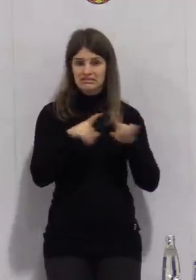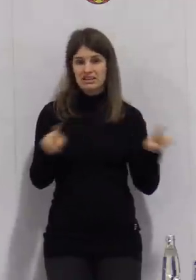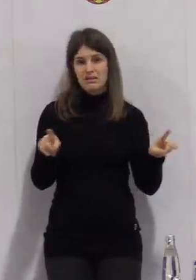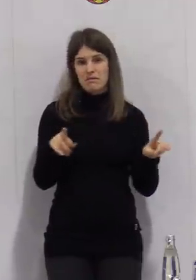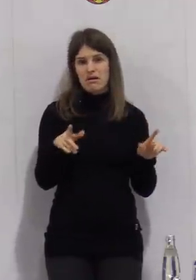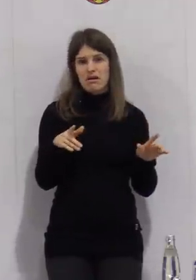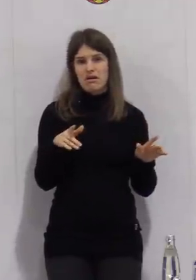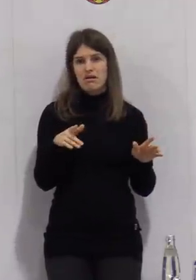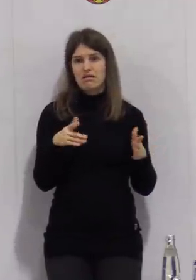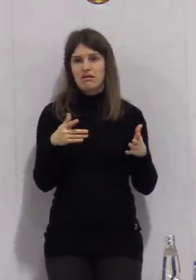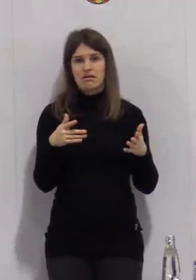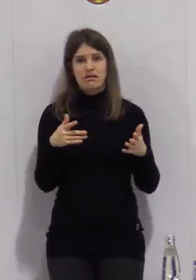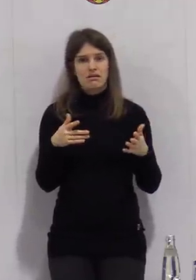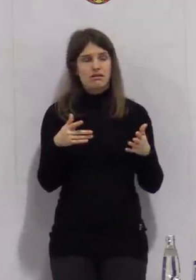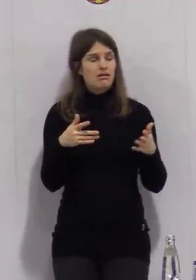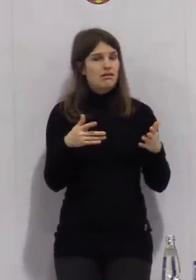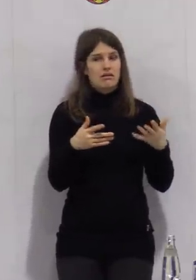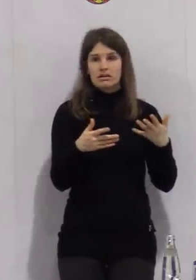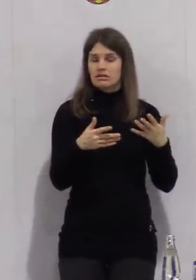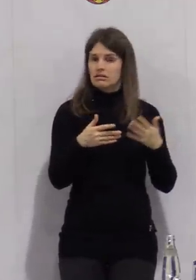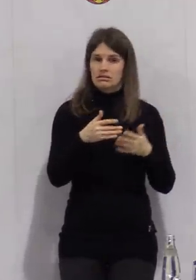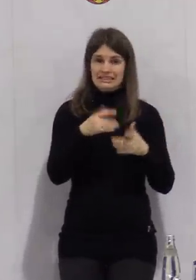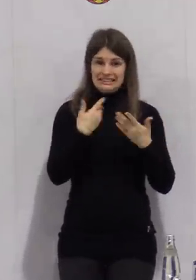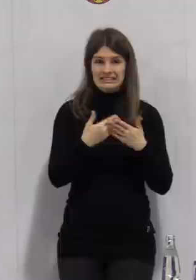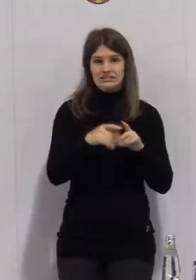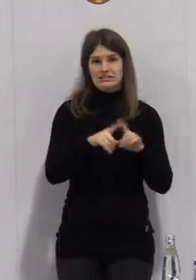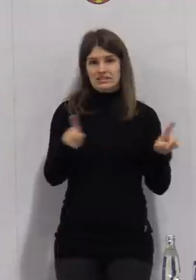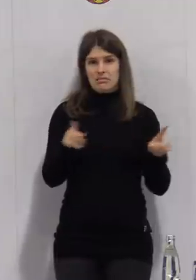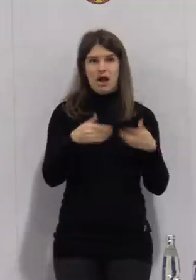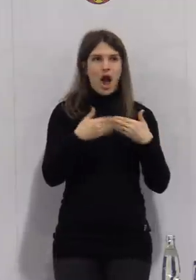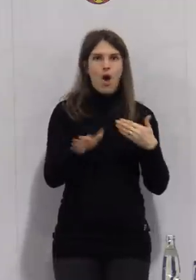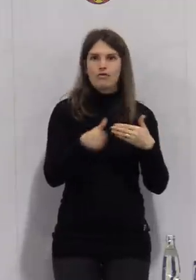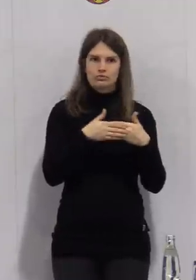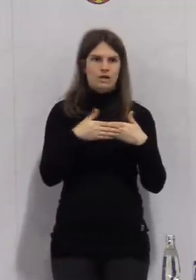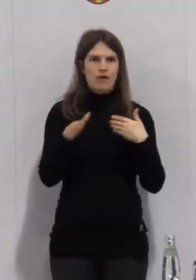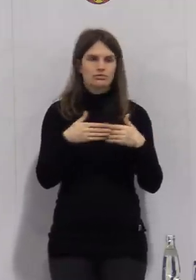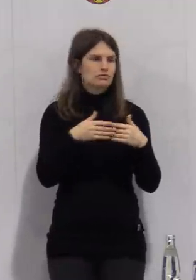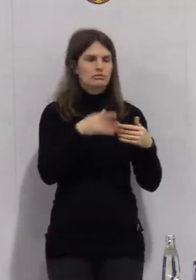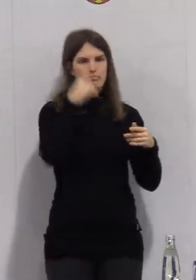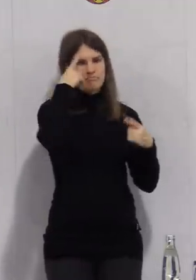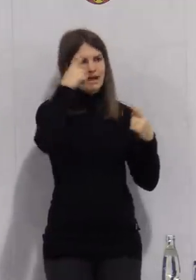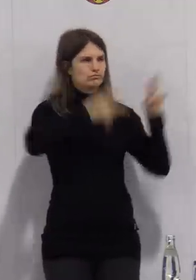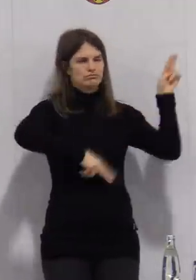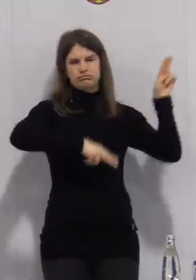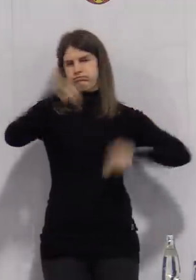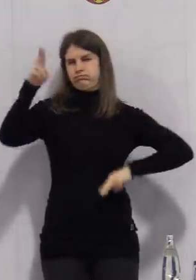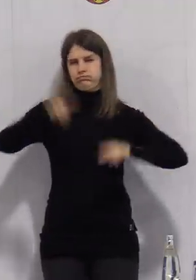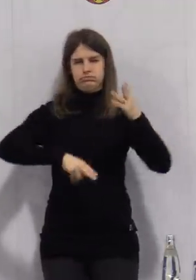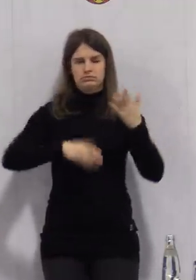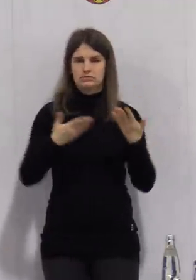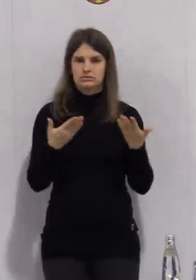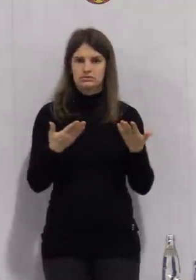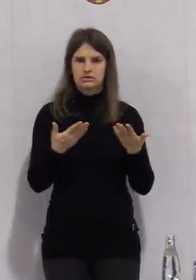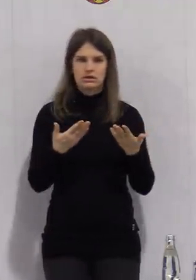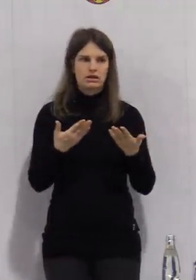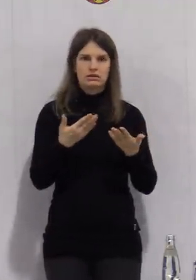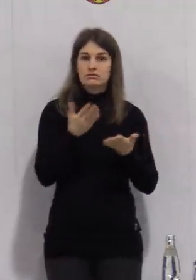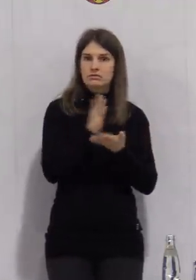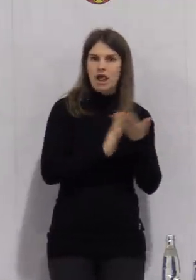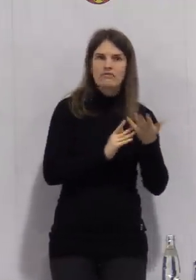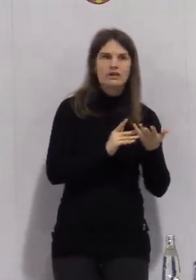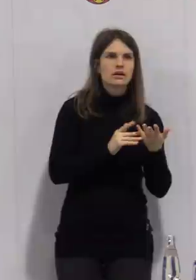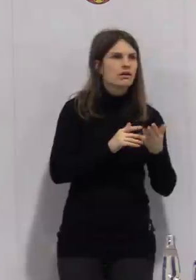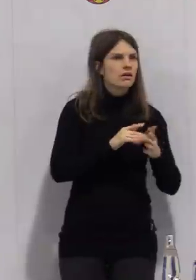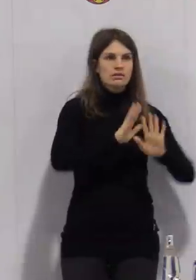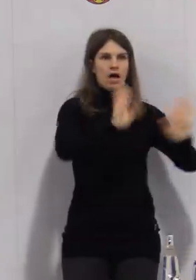den gegensätzlichsten Forderungen. Auf keinen Fall öffnen in der jetzigen Inzidenzlage, auf jeden Fall